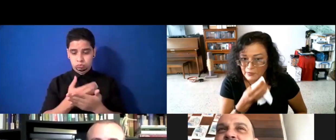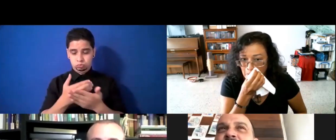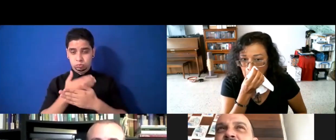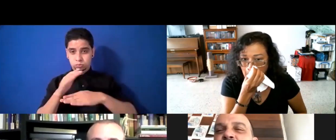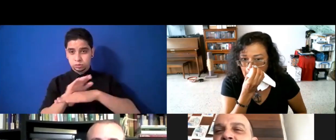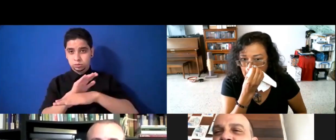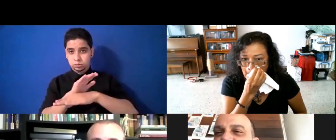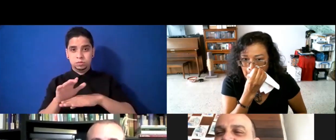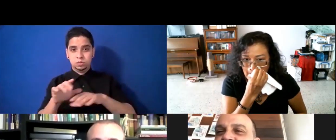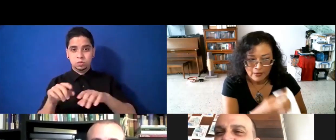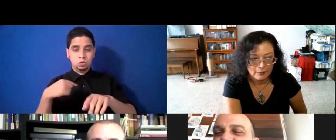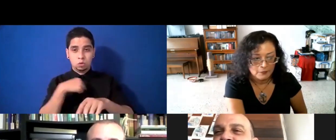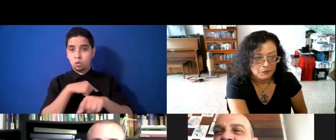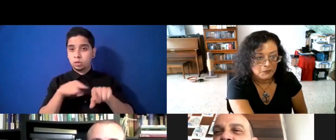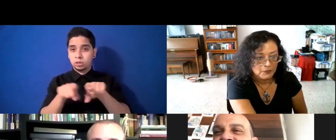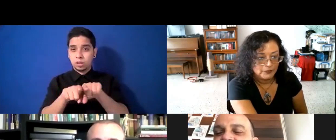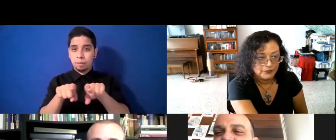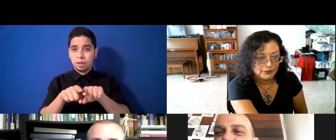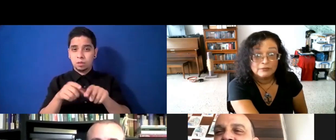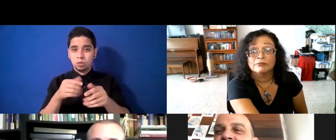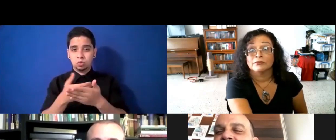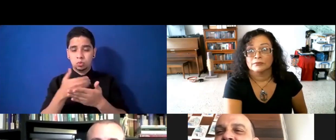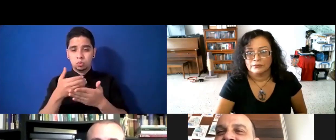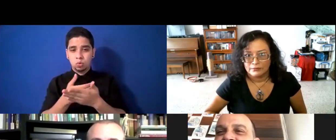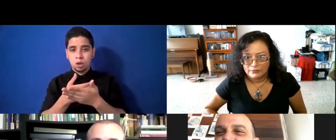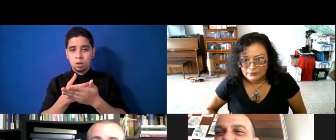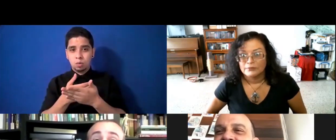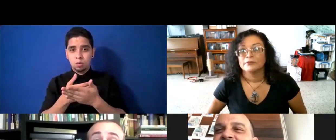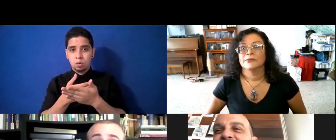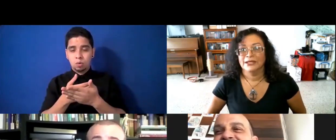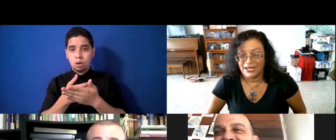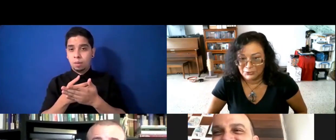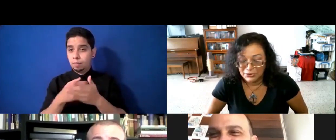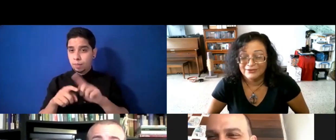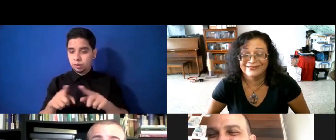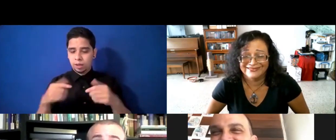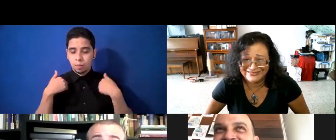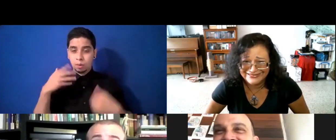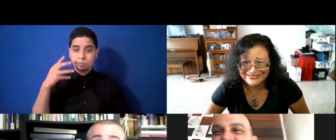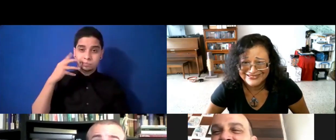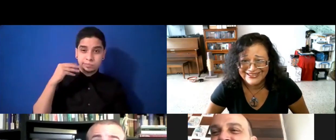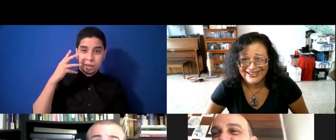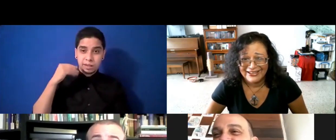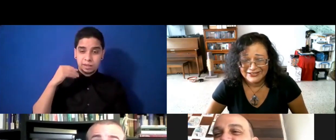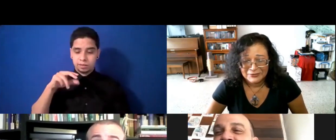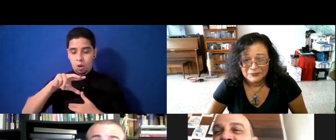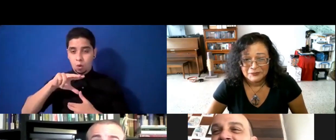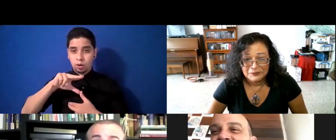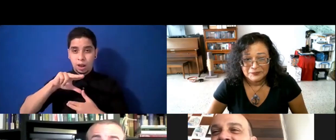nuevos en un negocio, pues, que ha pasado huracán, que ha pasado pandemia, que estamos viviendo unas realidades